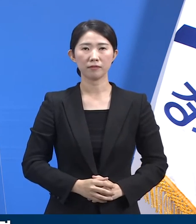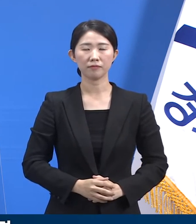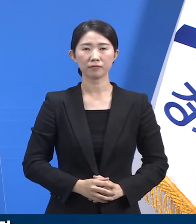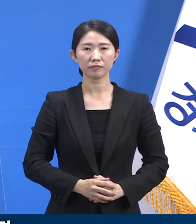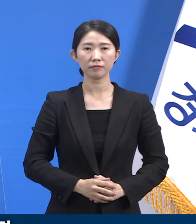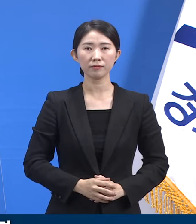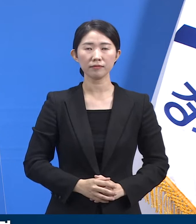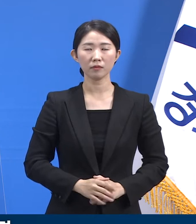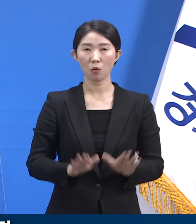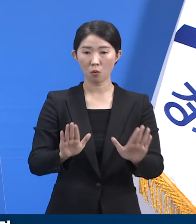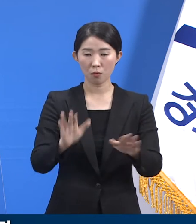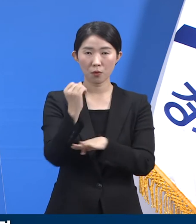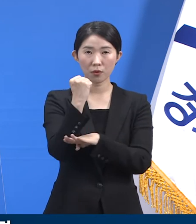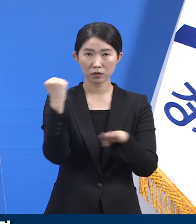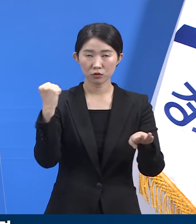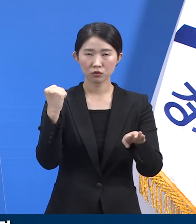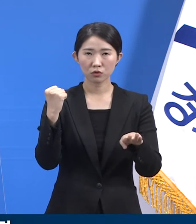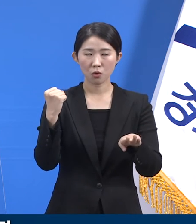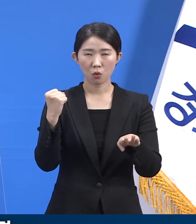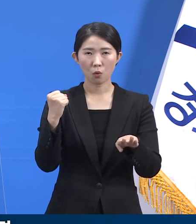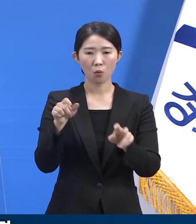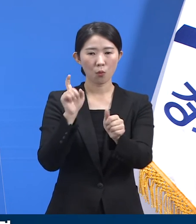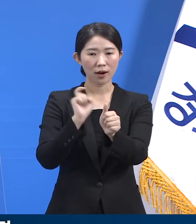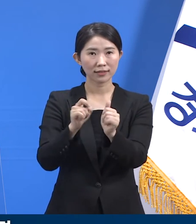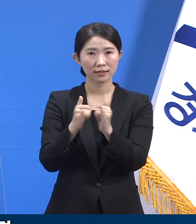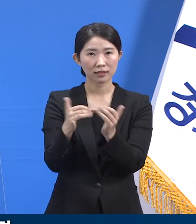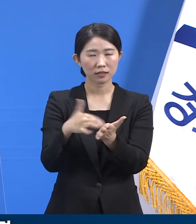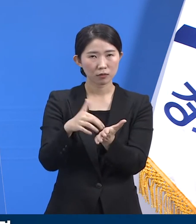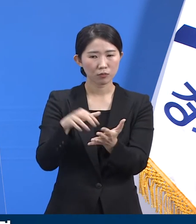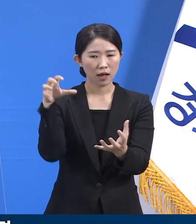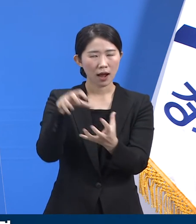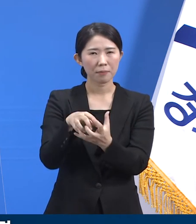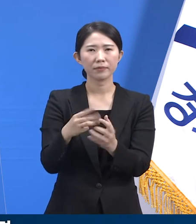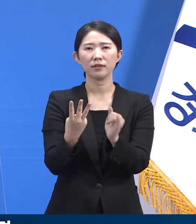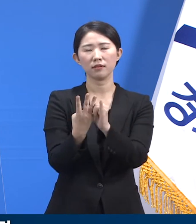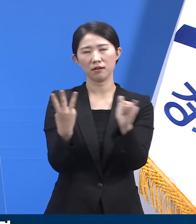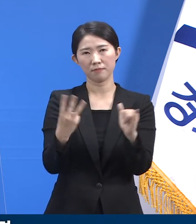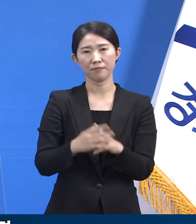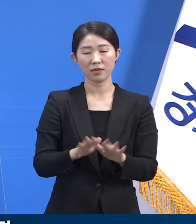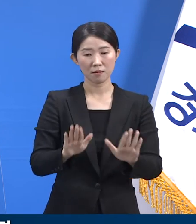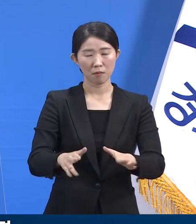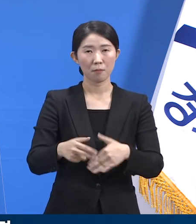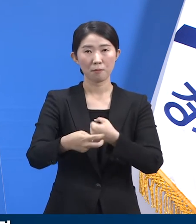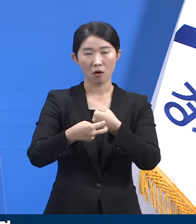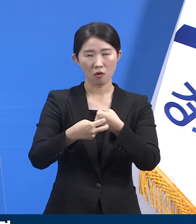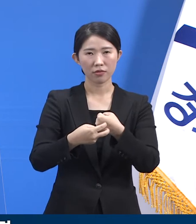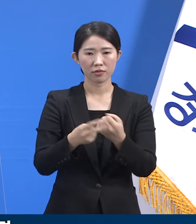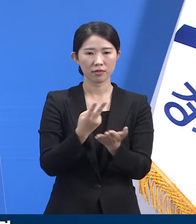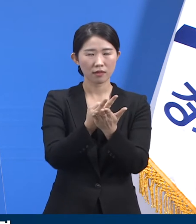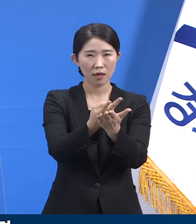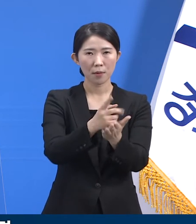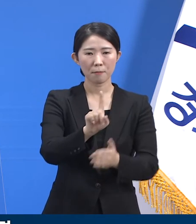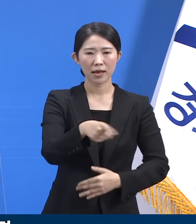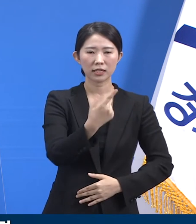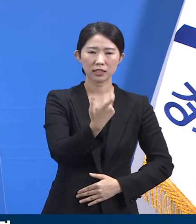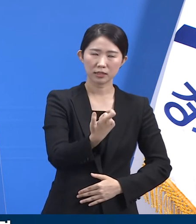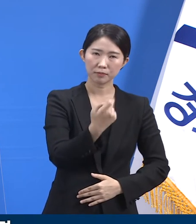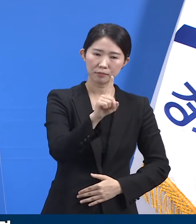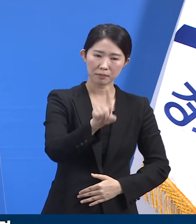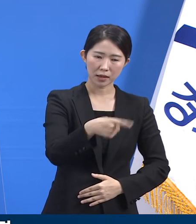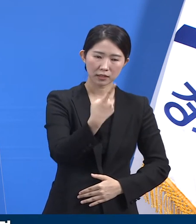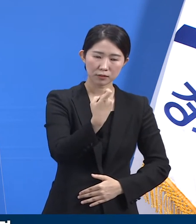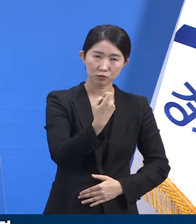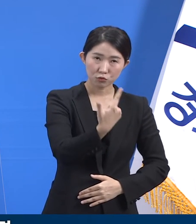25일 0시 기준 관련 확진자는 3명입니다. 해당 병원의 입소자 116명, 종사자